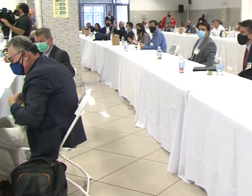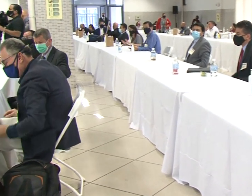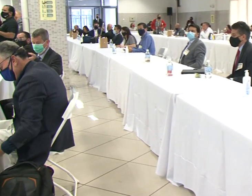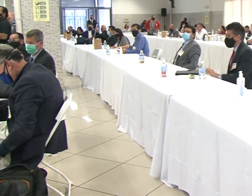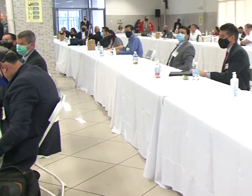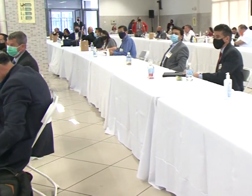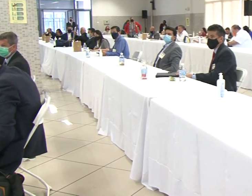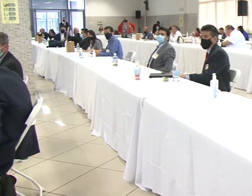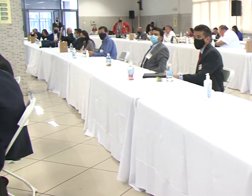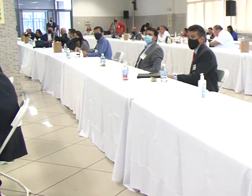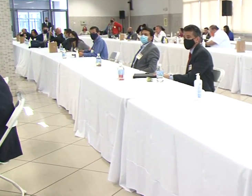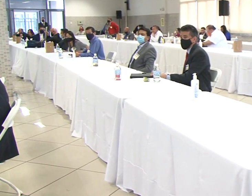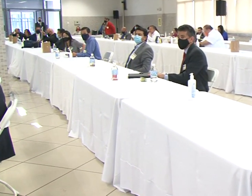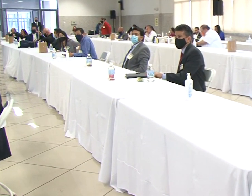¡Gracias! ¡Gracias! ¡Gracias! ¡Gracias!